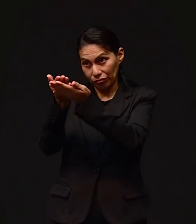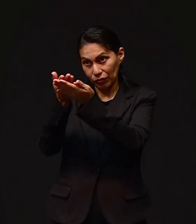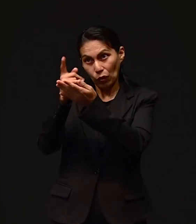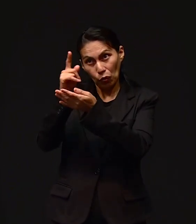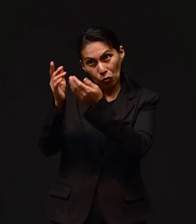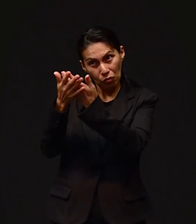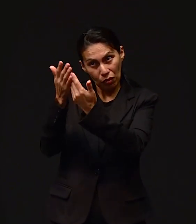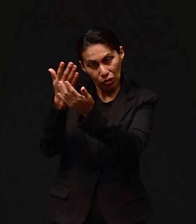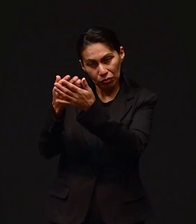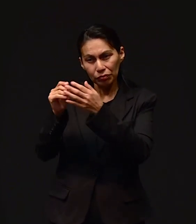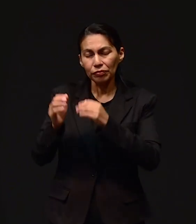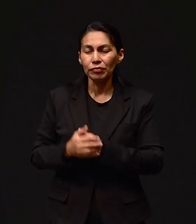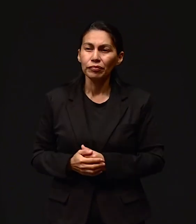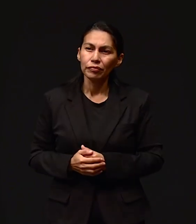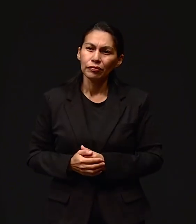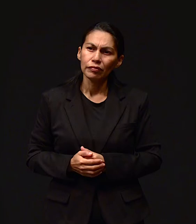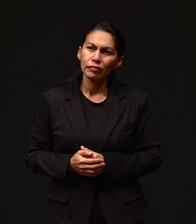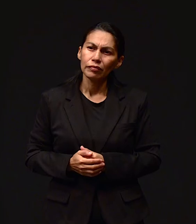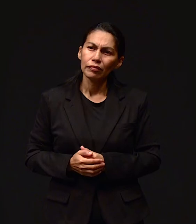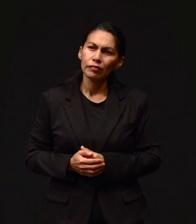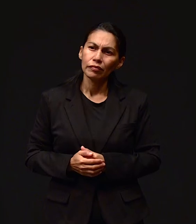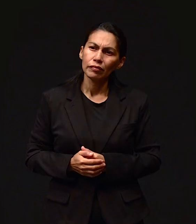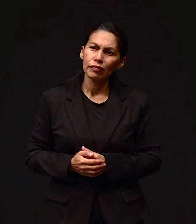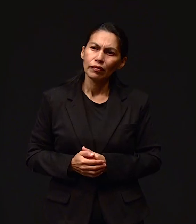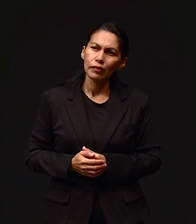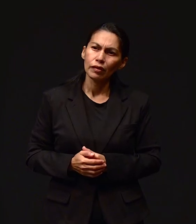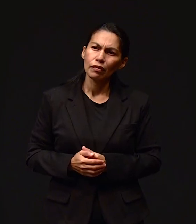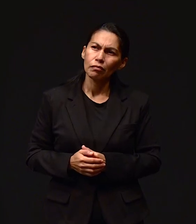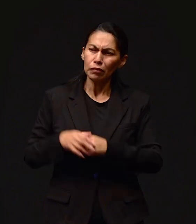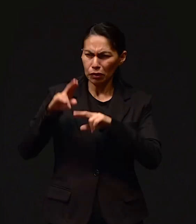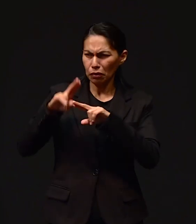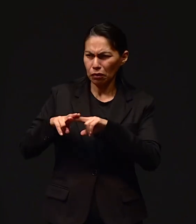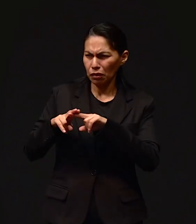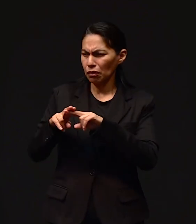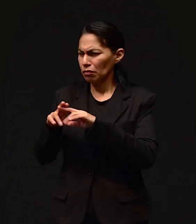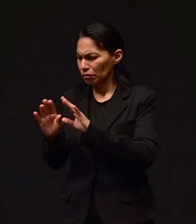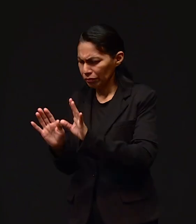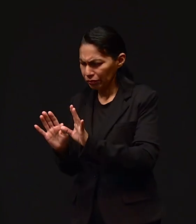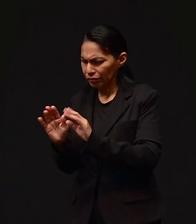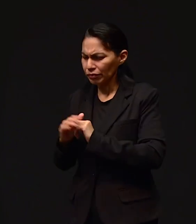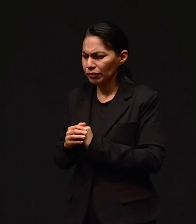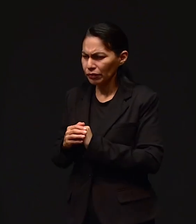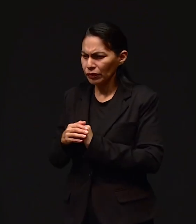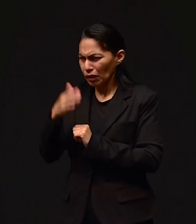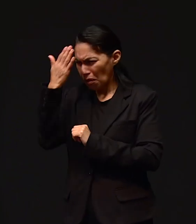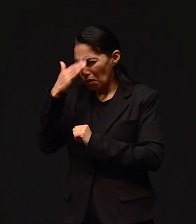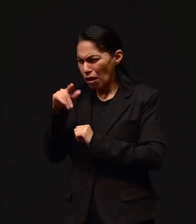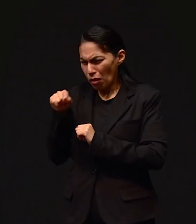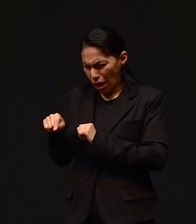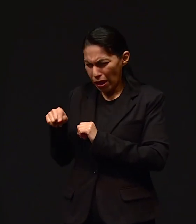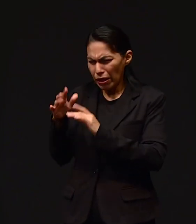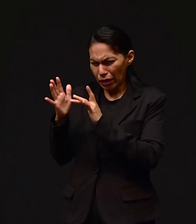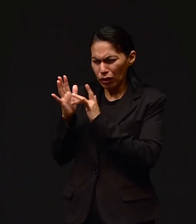tus manos. Y entonces, así, me senté y sabiendo a ciencia cierta que él